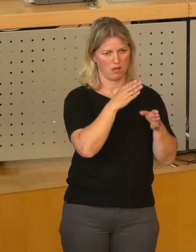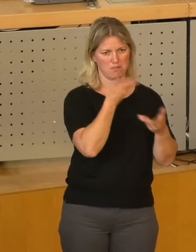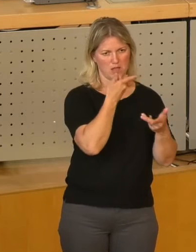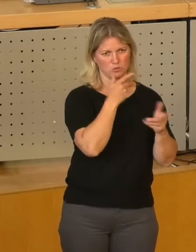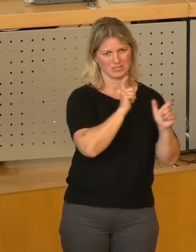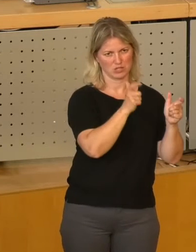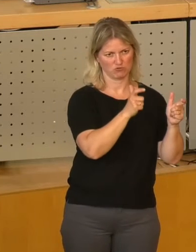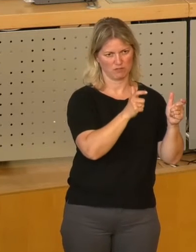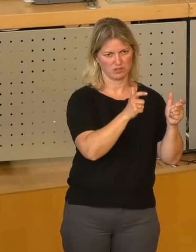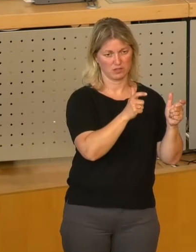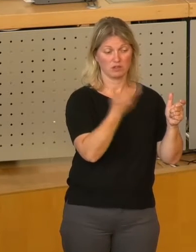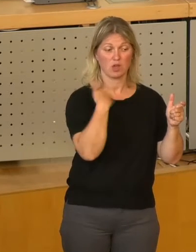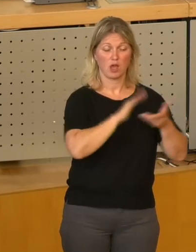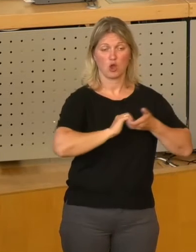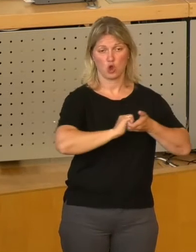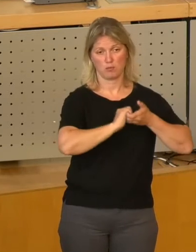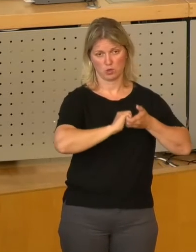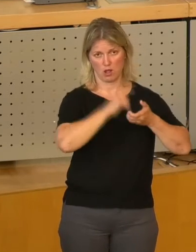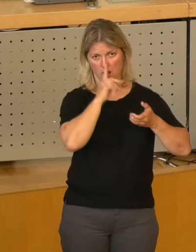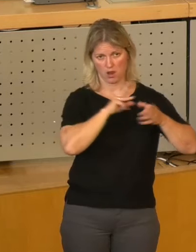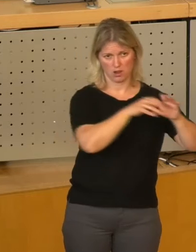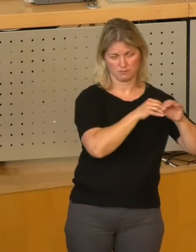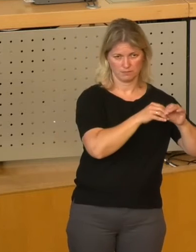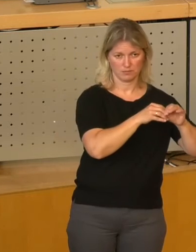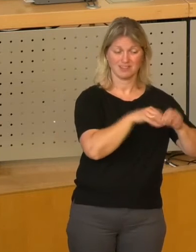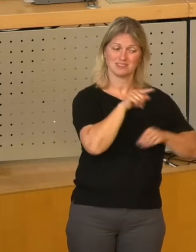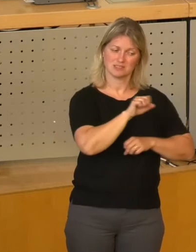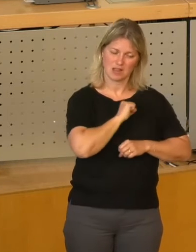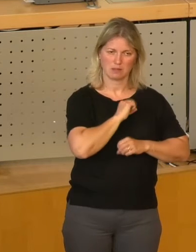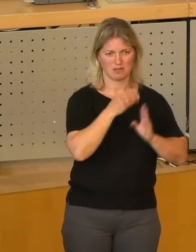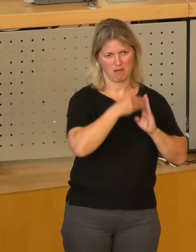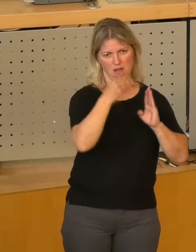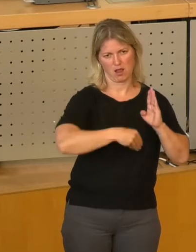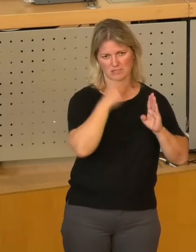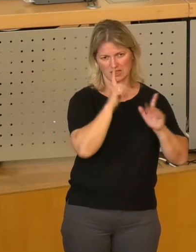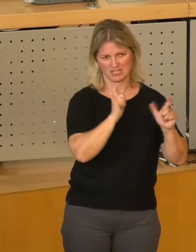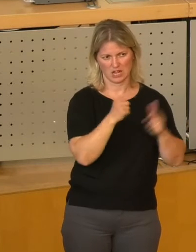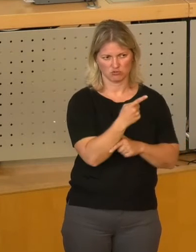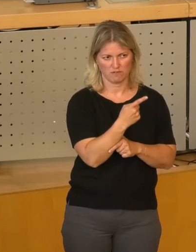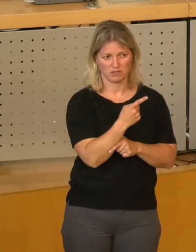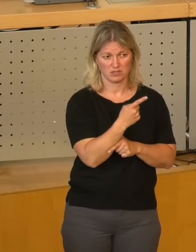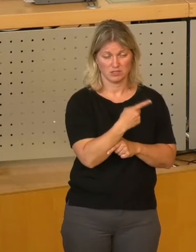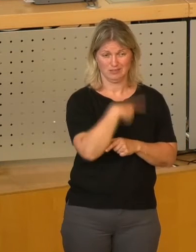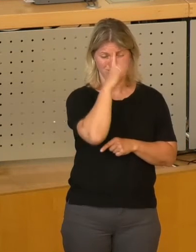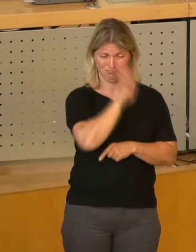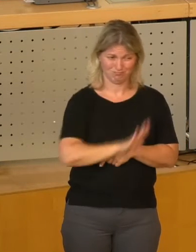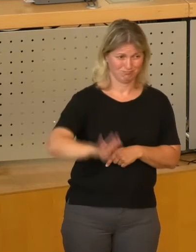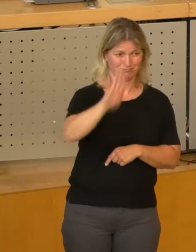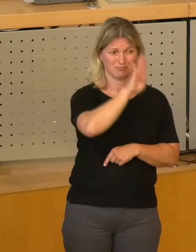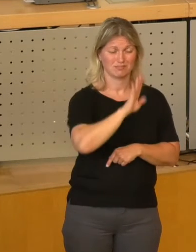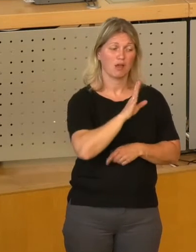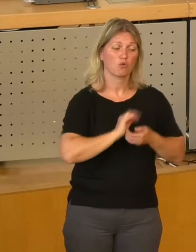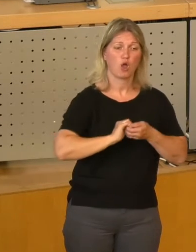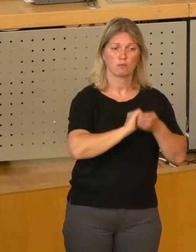Als Minderheitsgesellschafterin ist die Tüger Aktiengesellschaft bundesweit an 100 Unternehmen der kommunalen